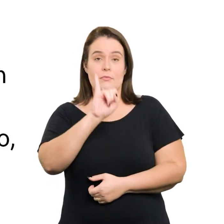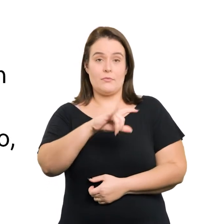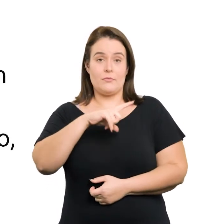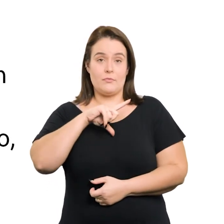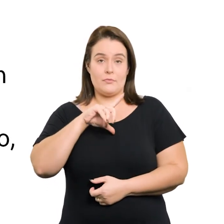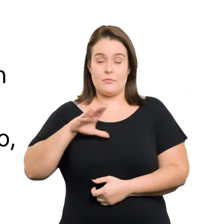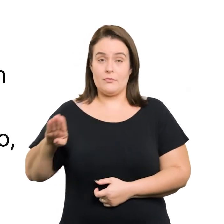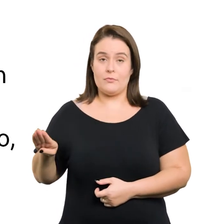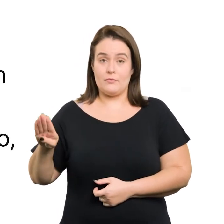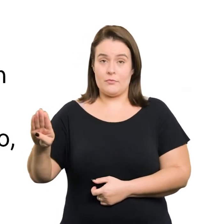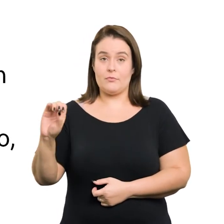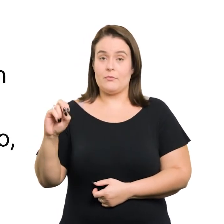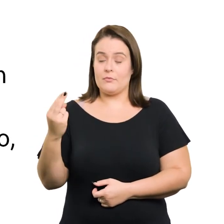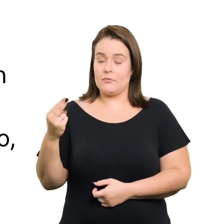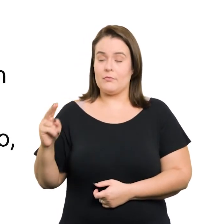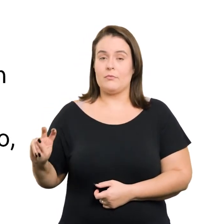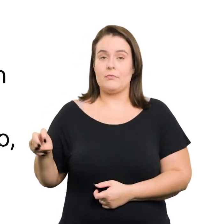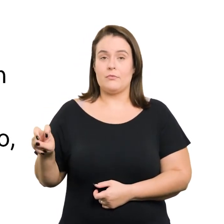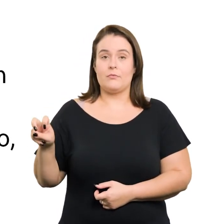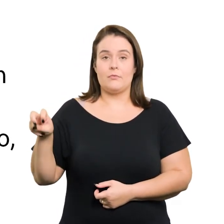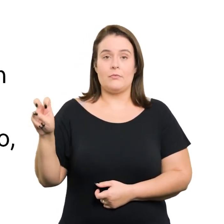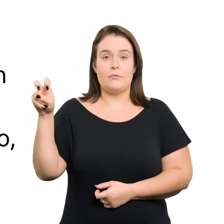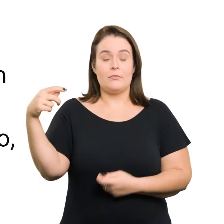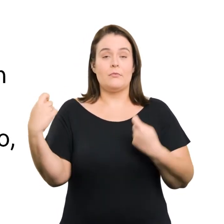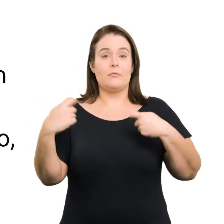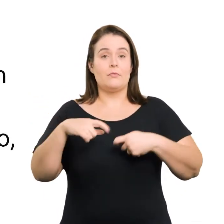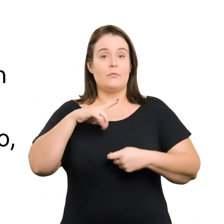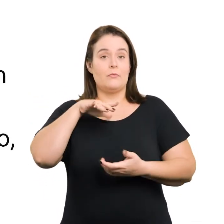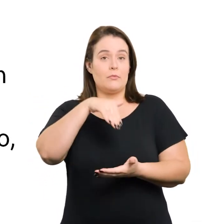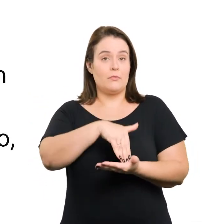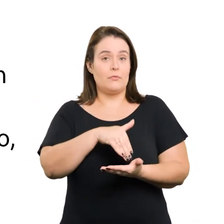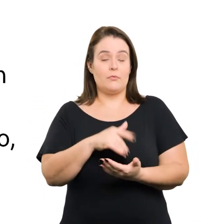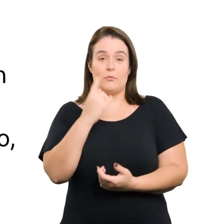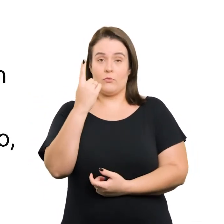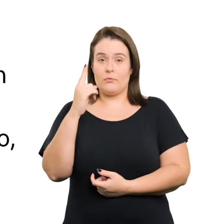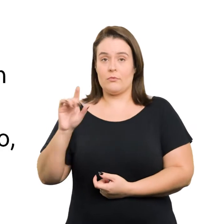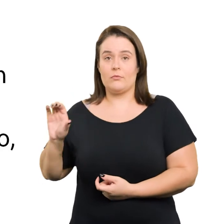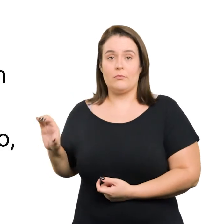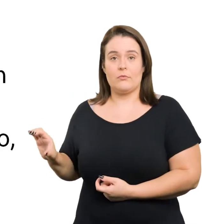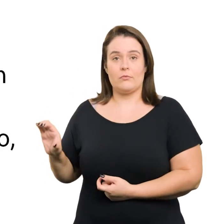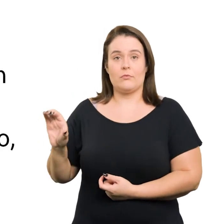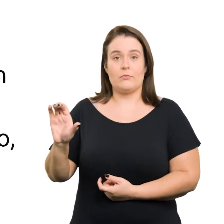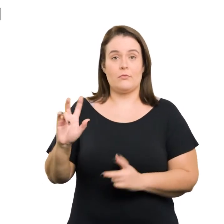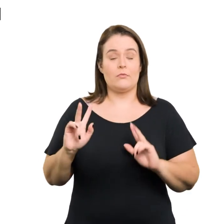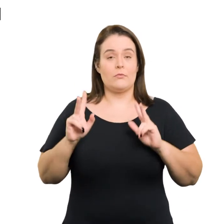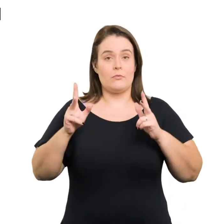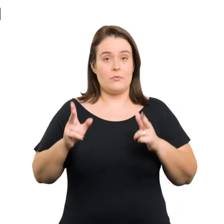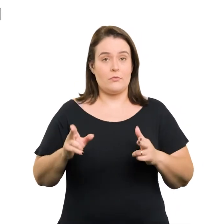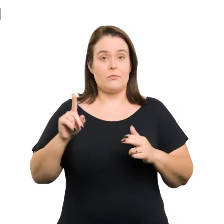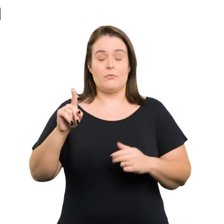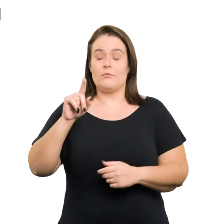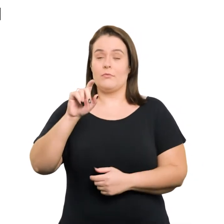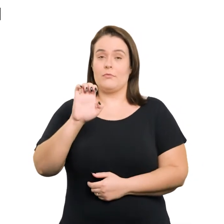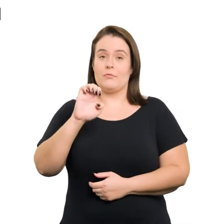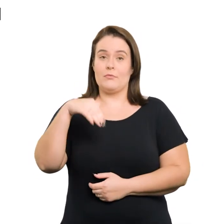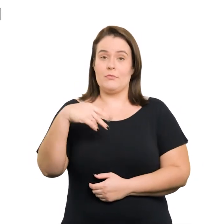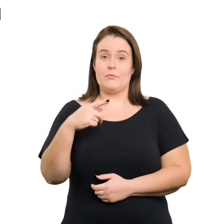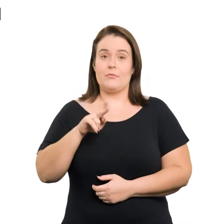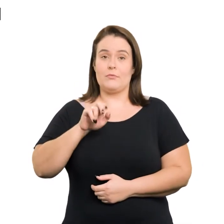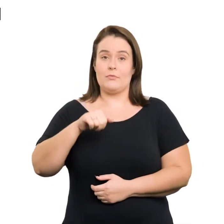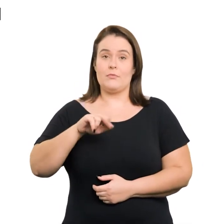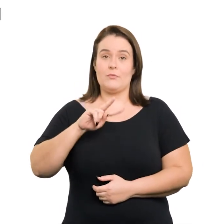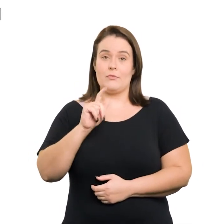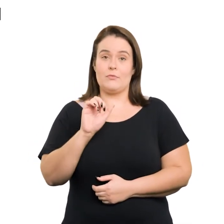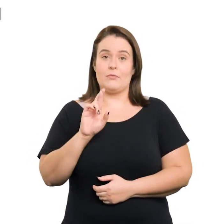Quando apresentarem rampa ou degrau Deve ser instalado pelo menos um corrimão Conforme item em